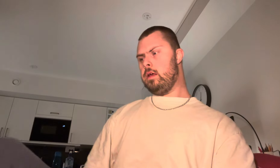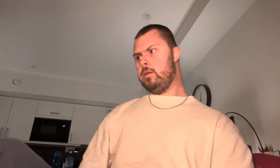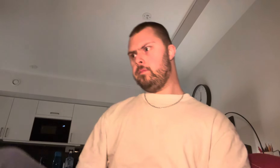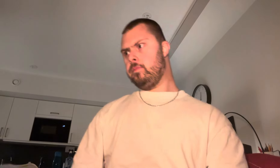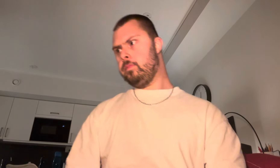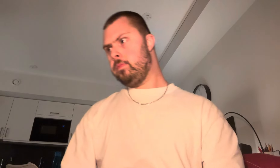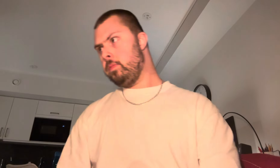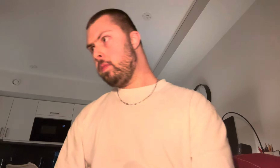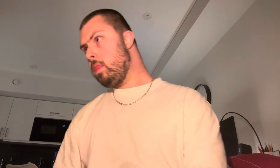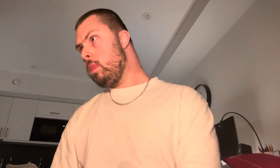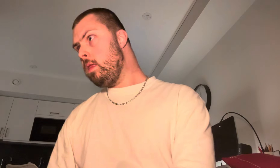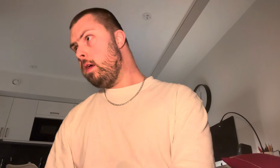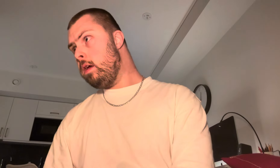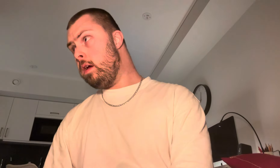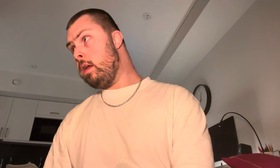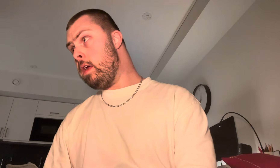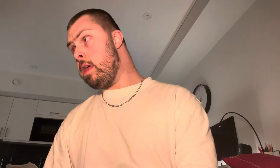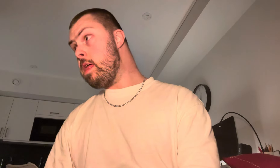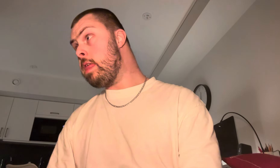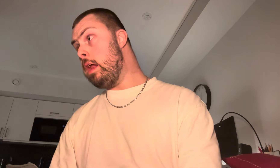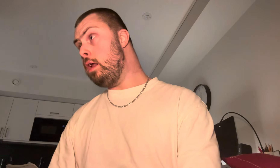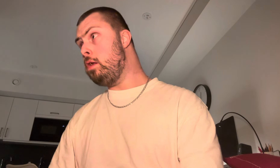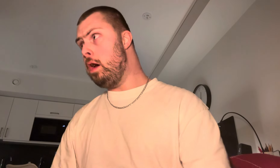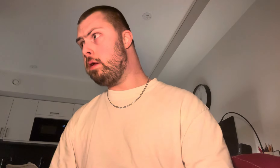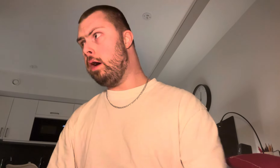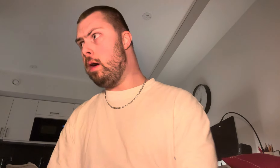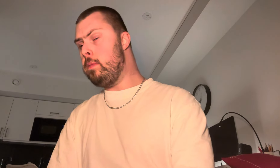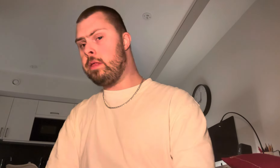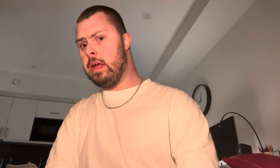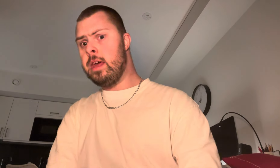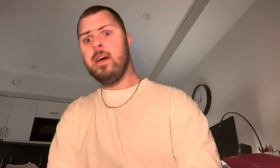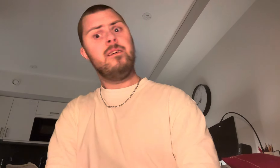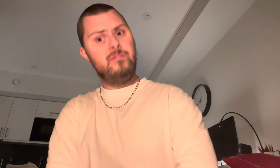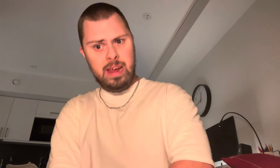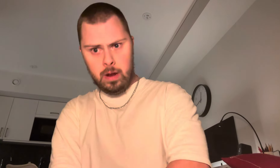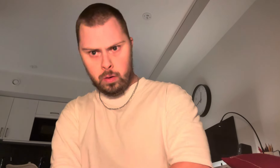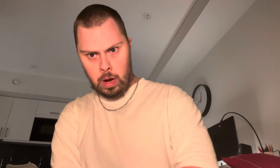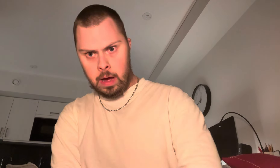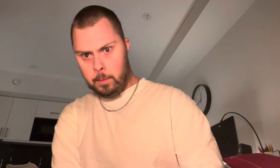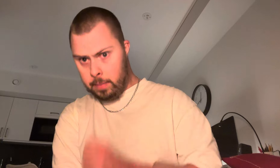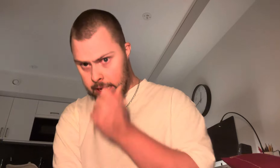sedan körde jag musikvideo då, men